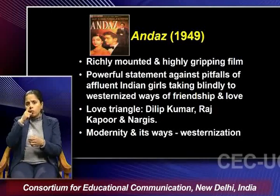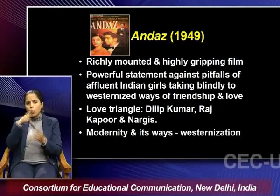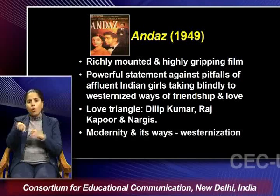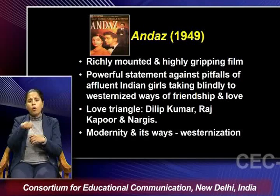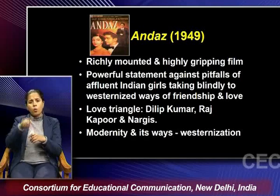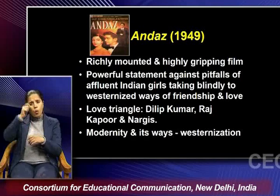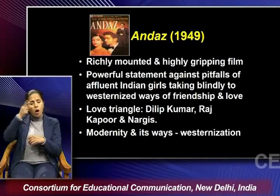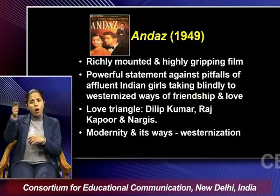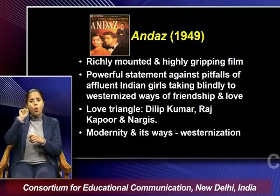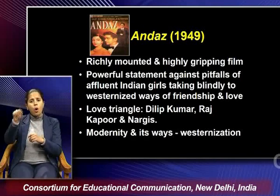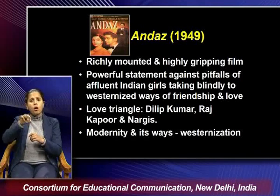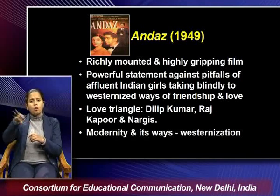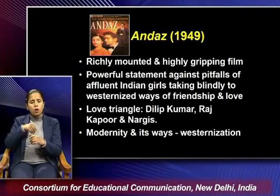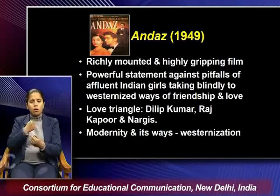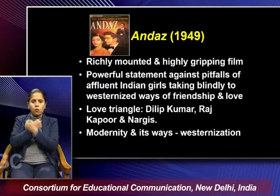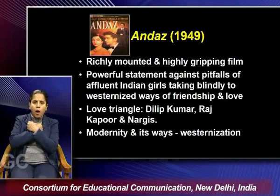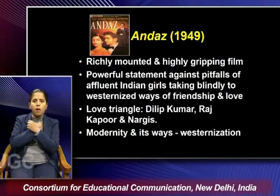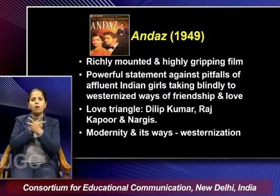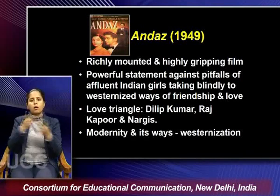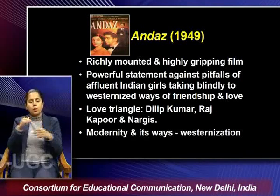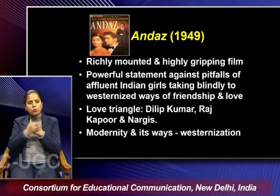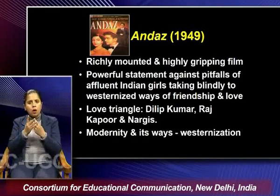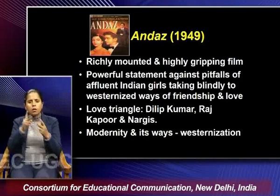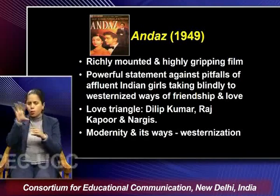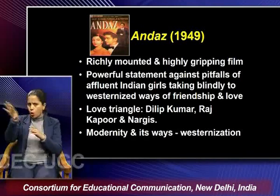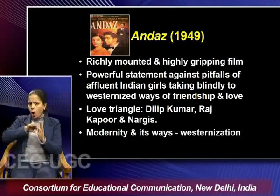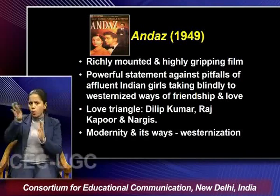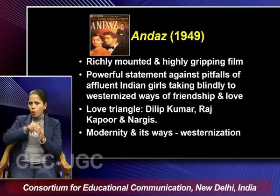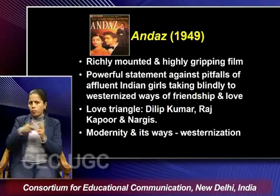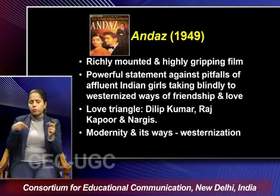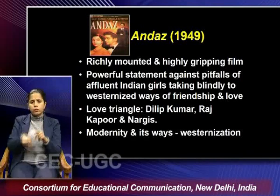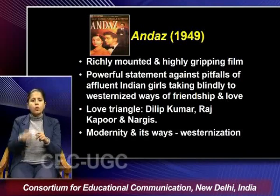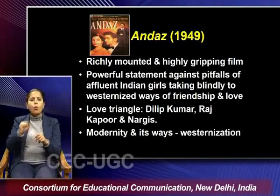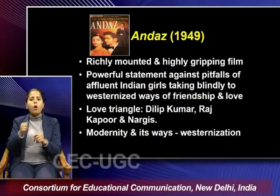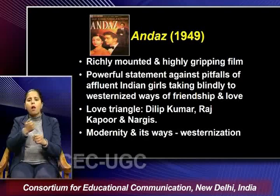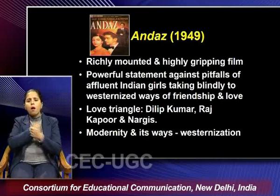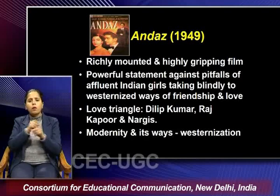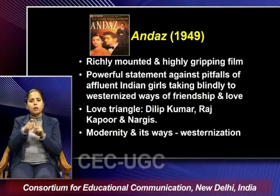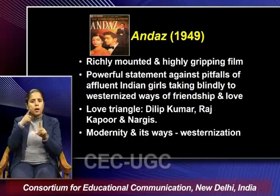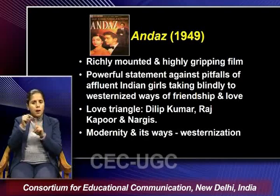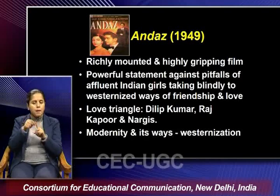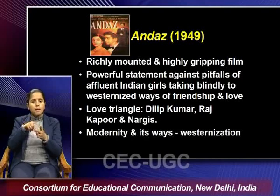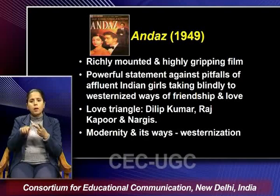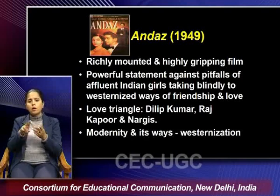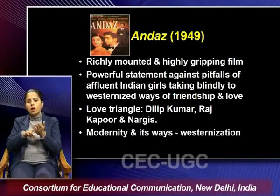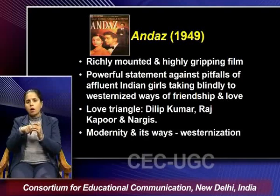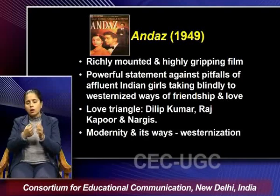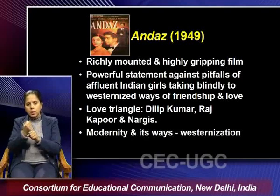westernize ways of friendship and love and the film depicts the love triangle between dilip kumar raj kapoor and narges